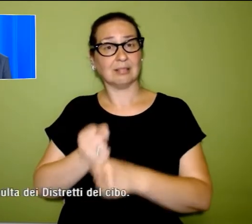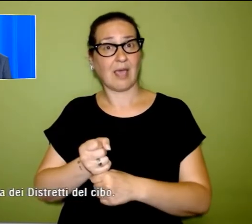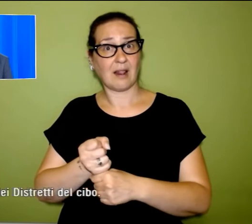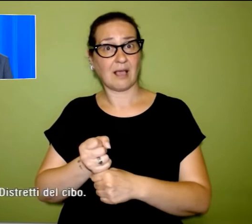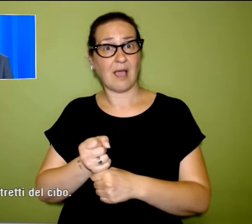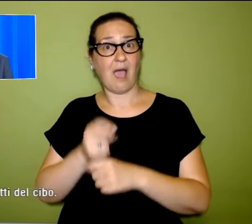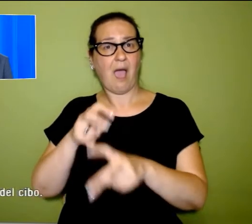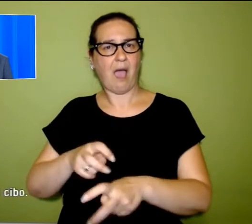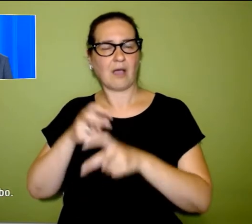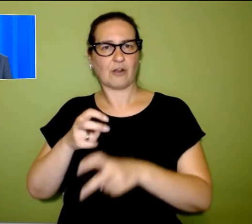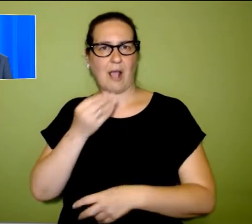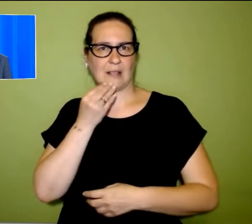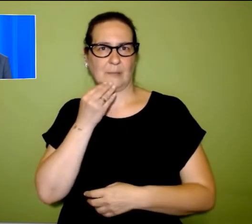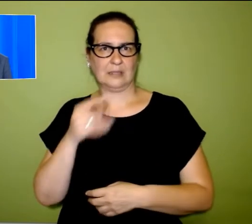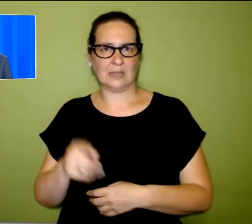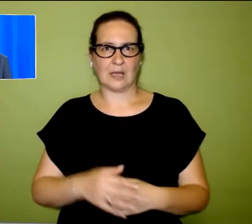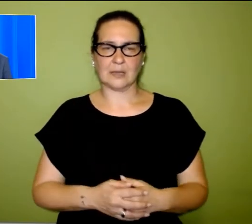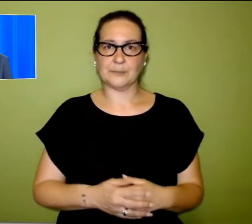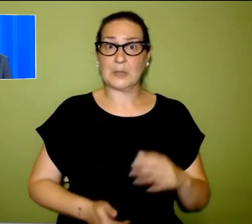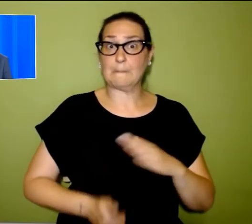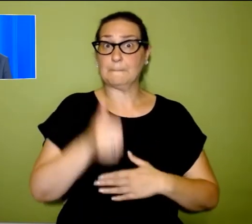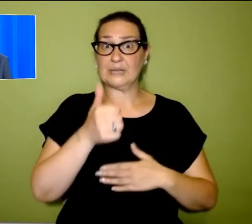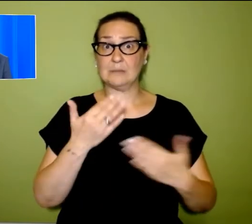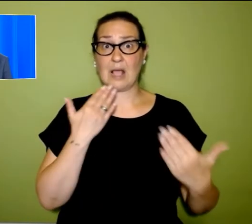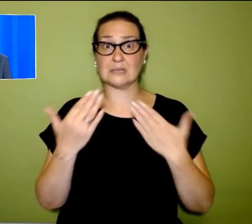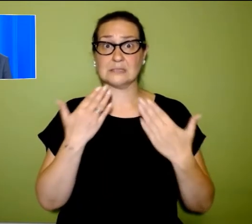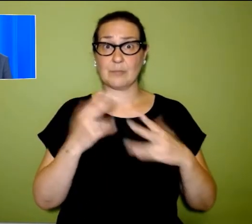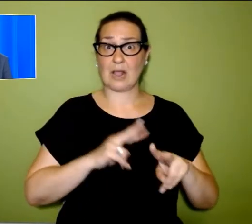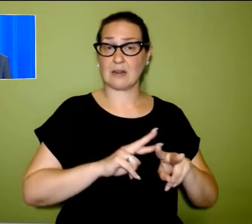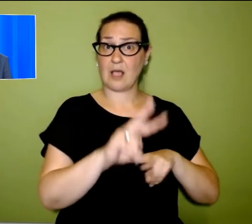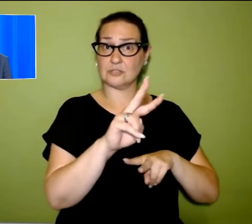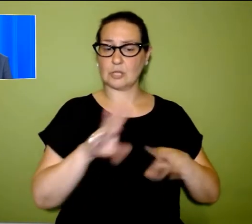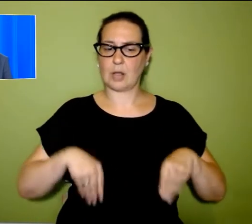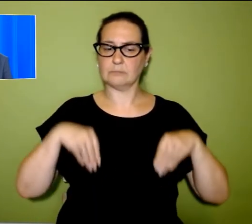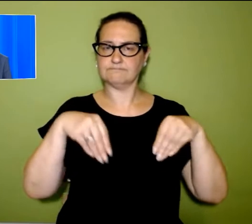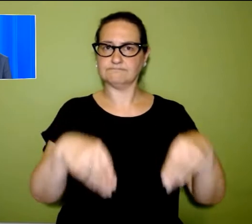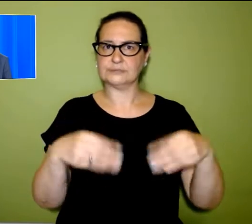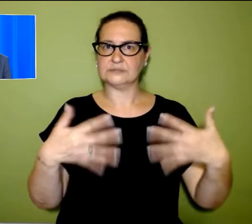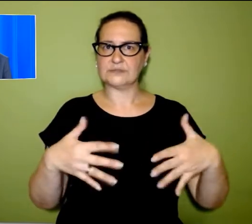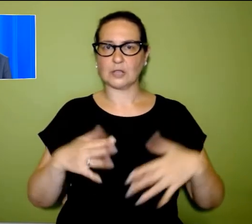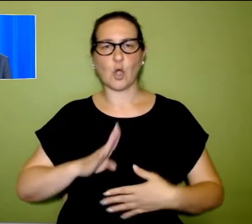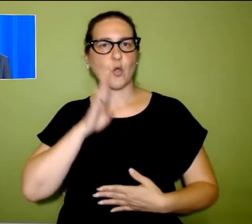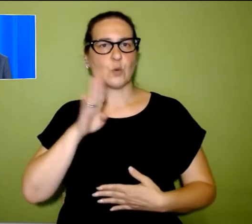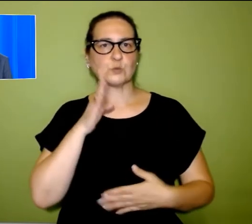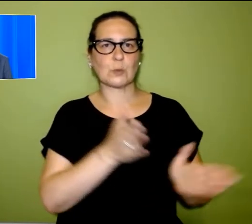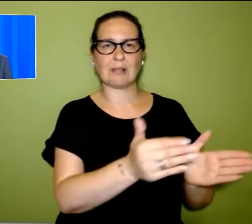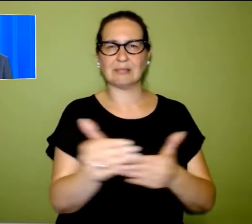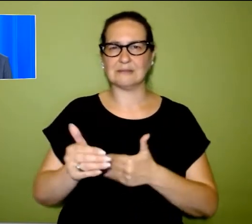'agroalimentare che è intervenuta alla prima assemblea nazionale della consulta dei distretti del